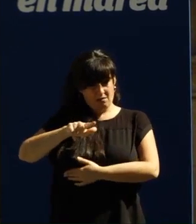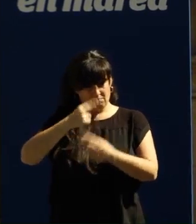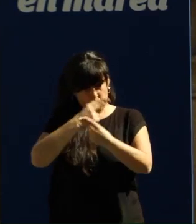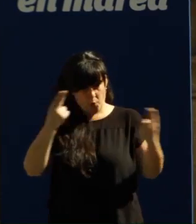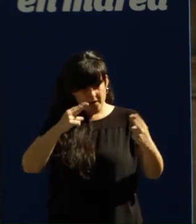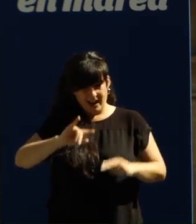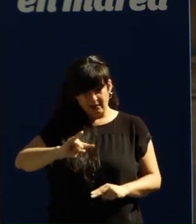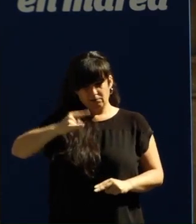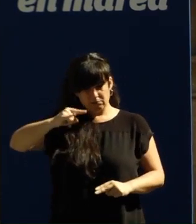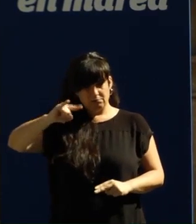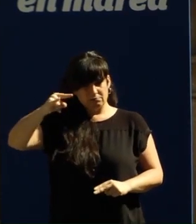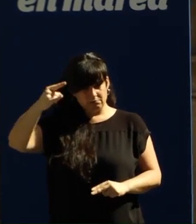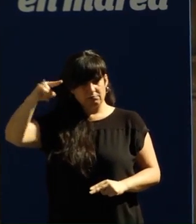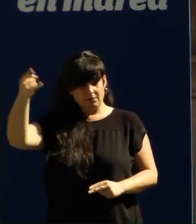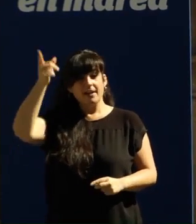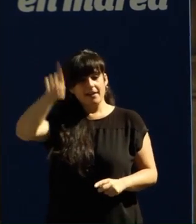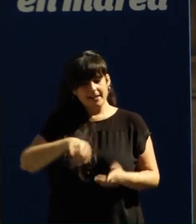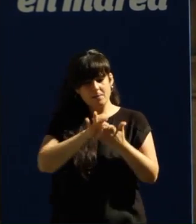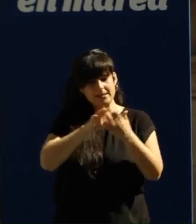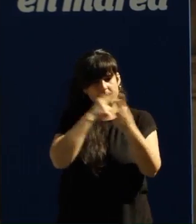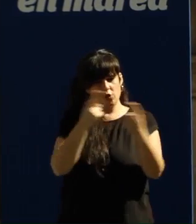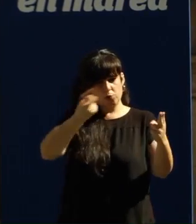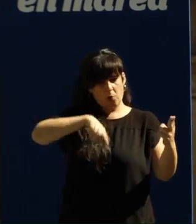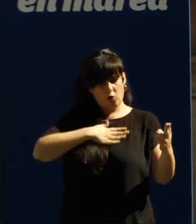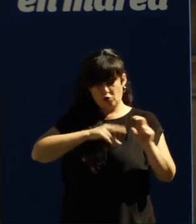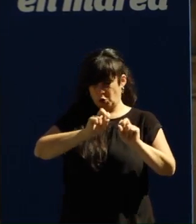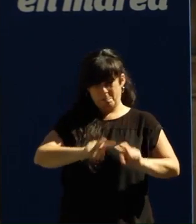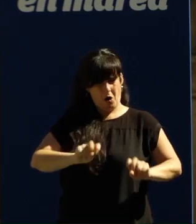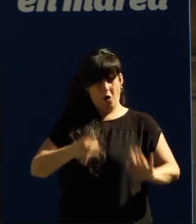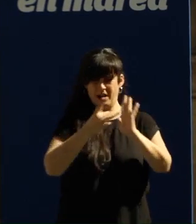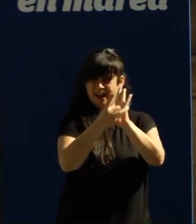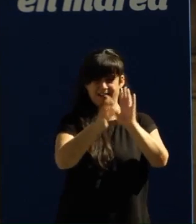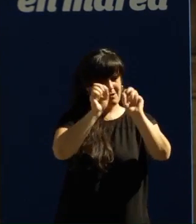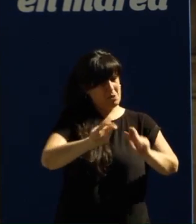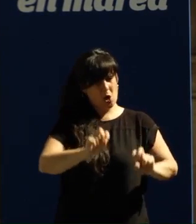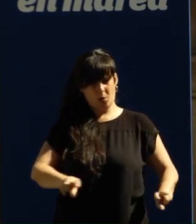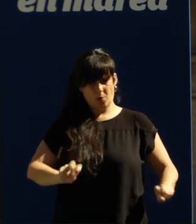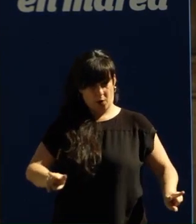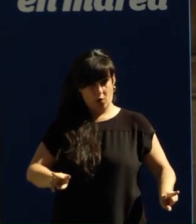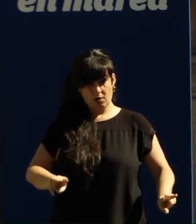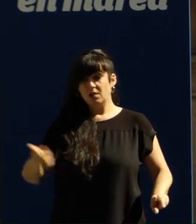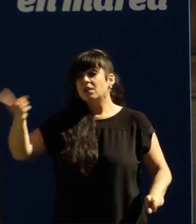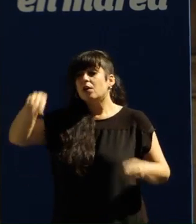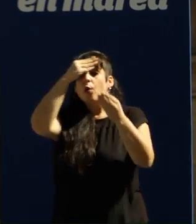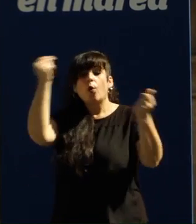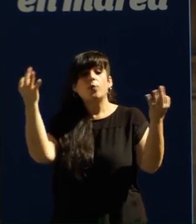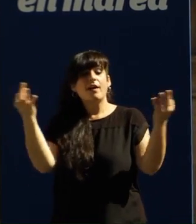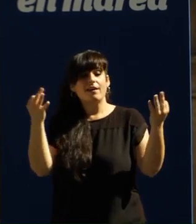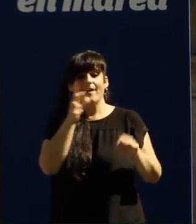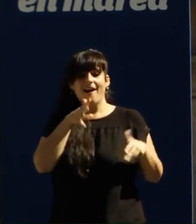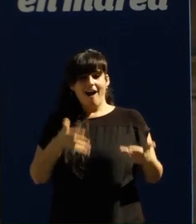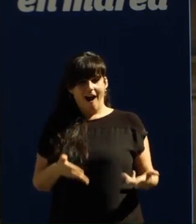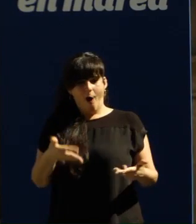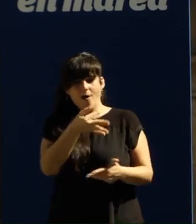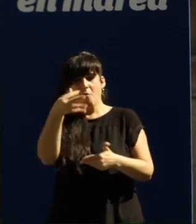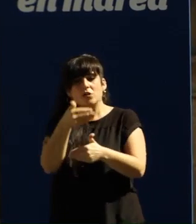da xente e a costa do deterioro dos nosos servicios públicos descadran as contas pero se olvidan do máis importante se olvidan do presente e do futuro dos